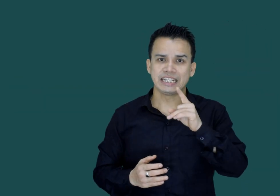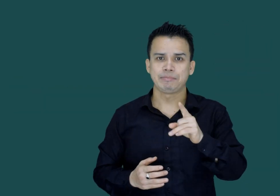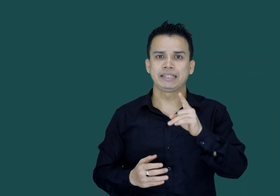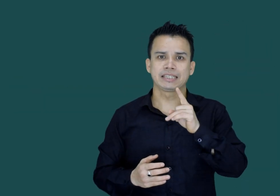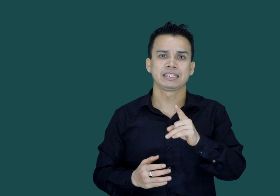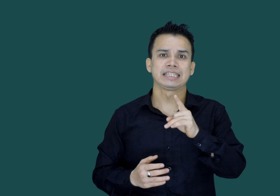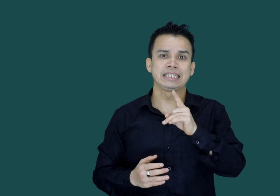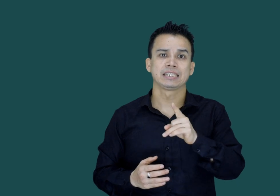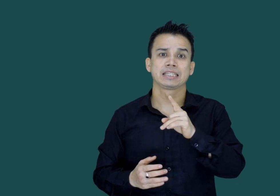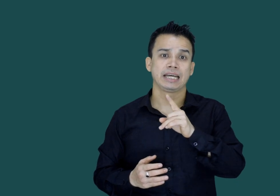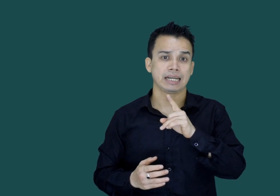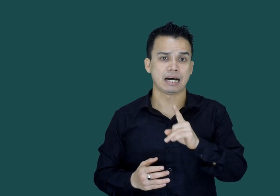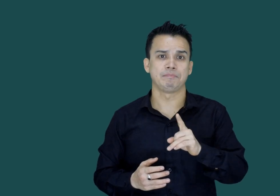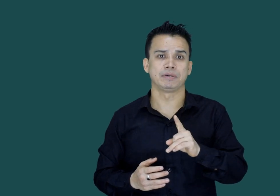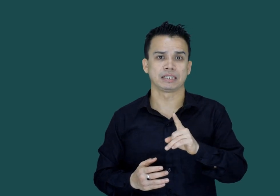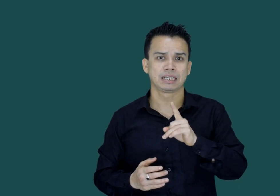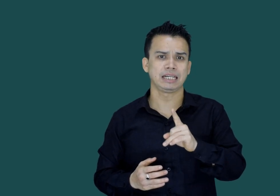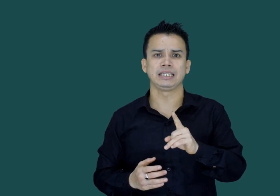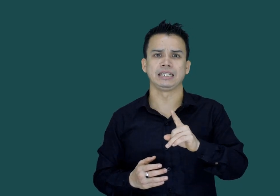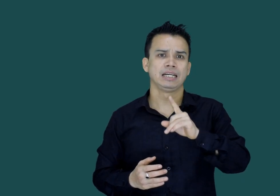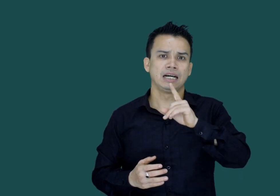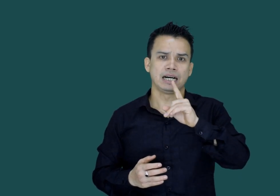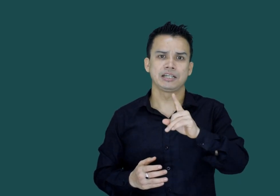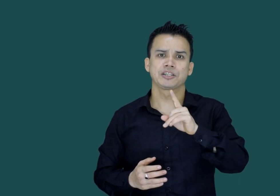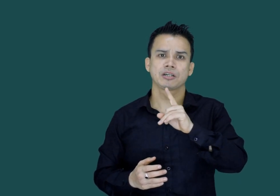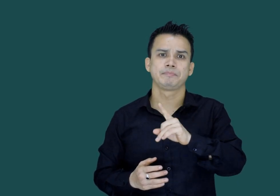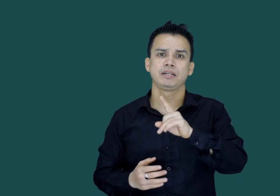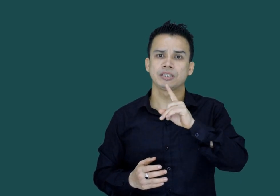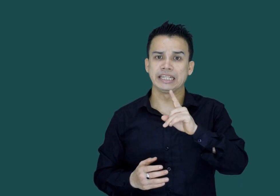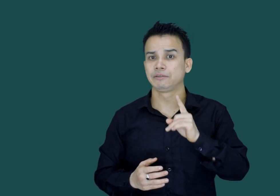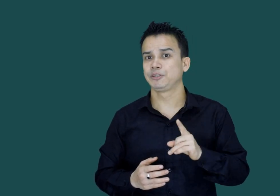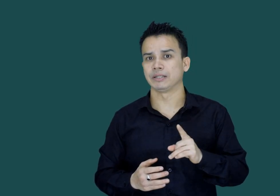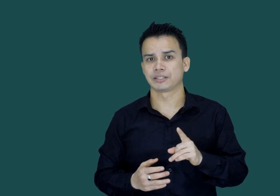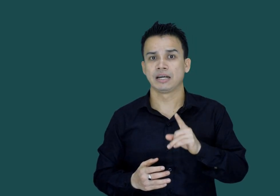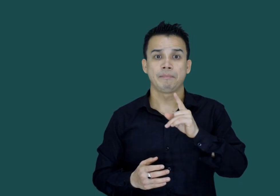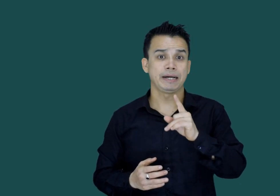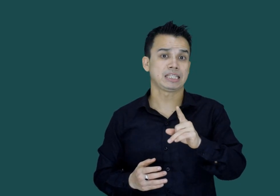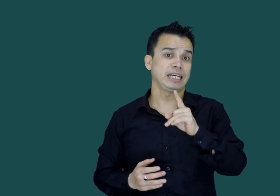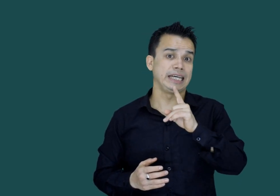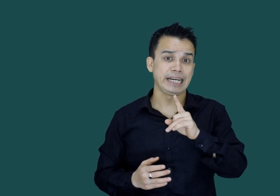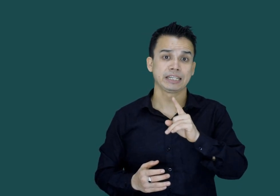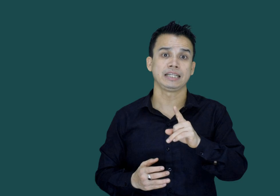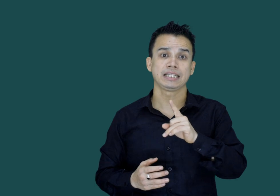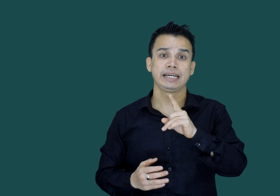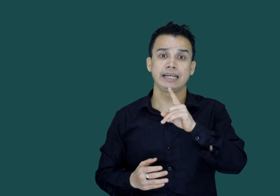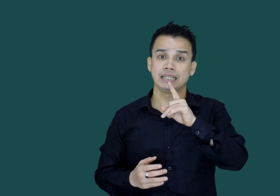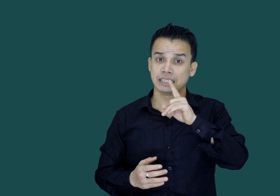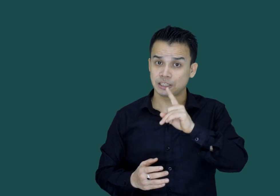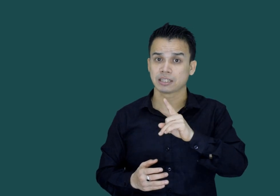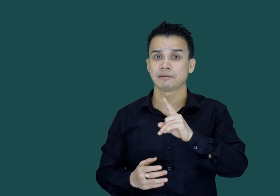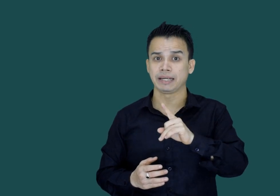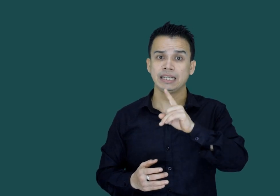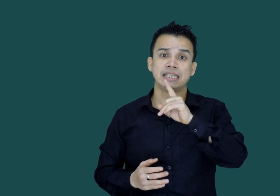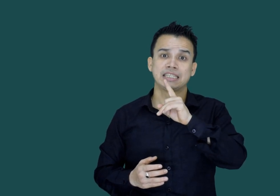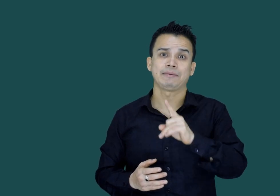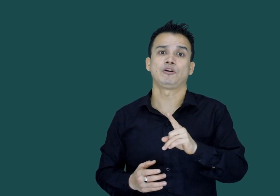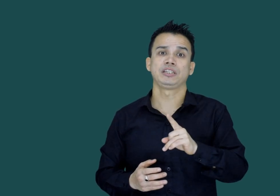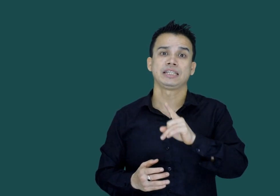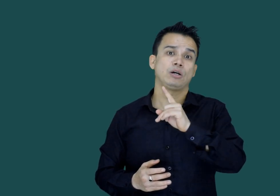ریہیبیلیٹیشن سینٹرز کے نام پر کئی انسکریپلیس انڈیویجوالز پائی سے ایڈھنے کے چکر میں سب سٹینڈرڈ